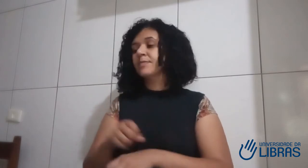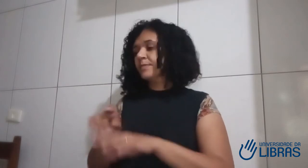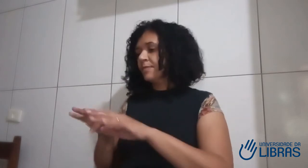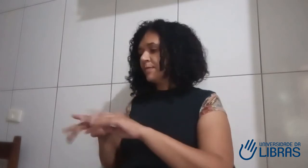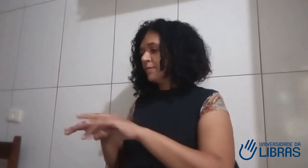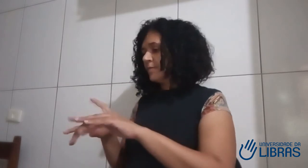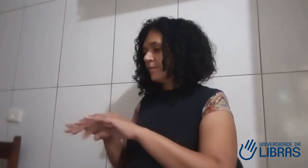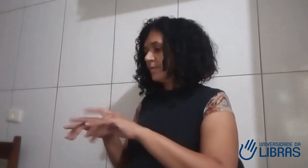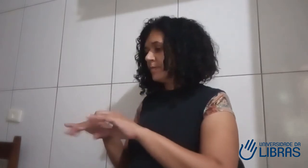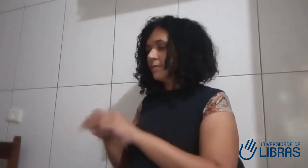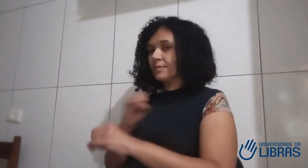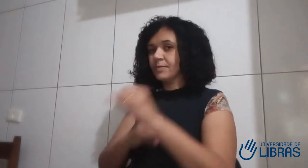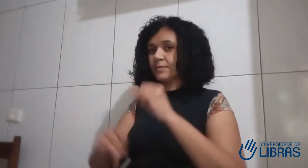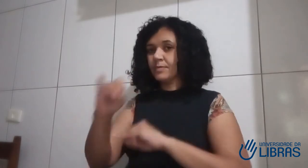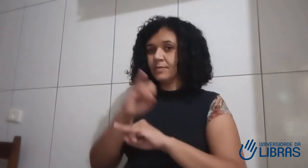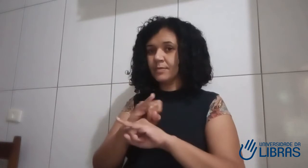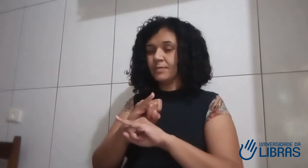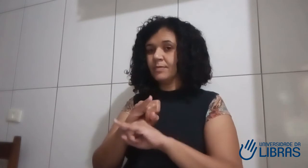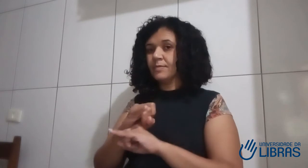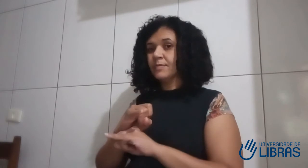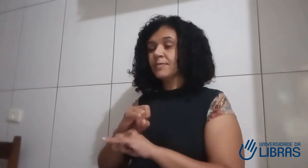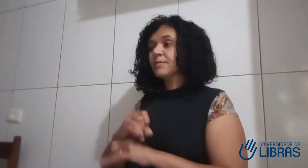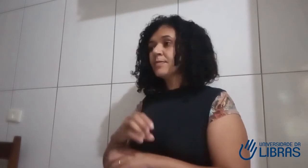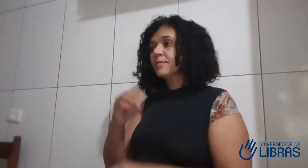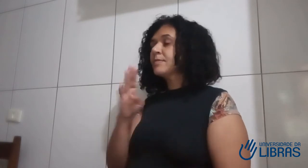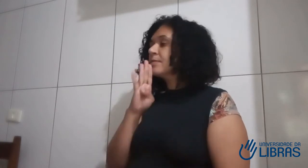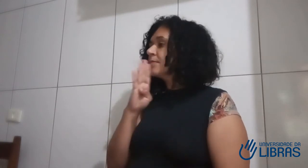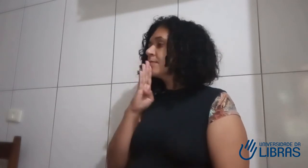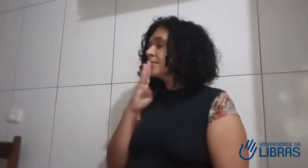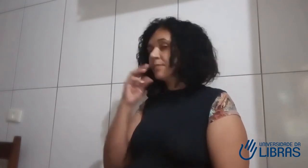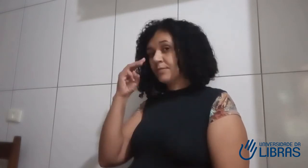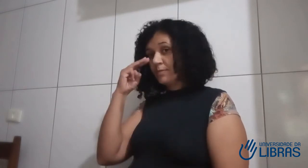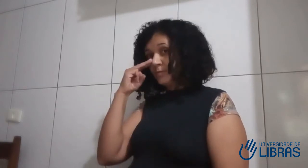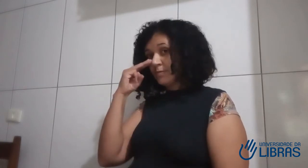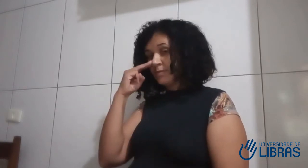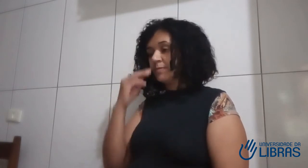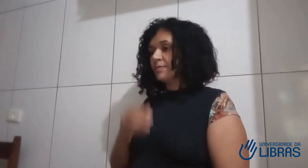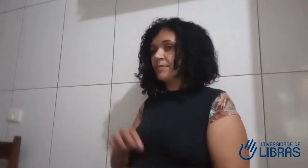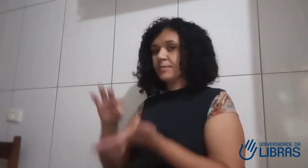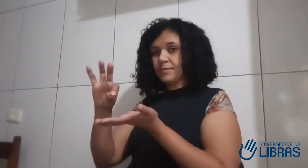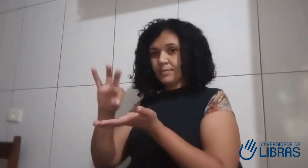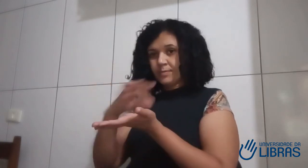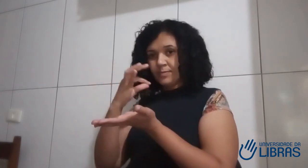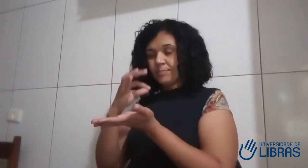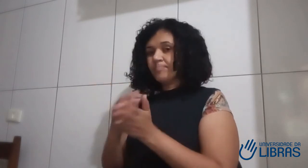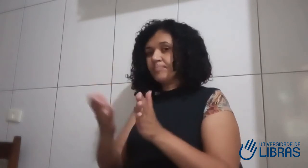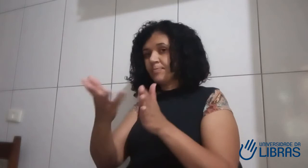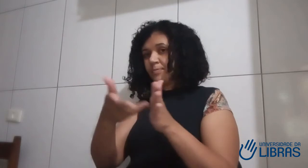nada. Mas foi então que, finalmente, eu encontrei o professor Madison Barreto, da Universidade da Libras,